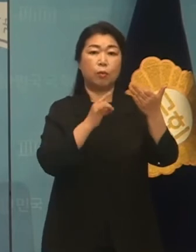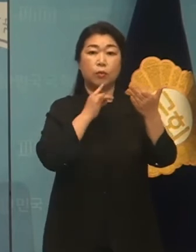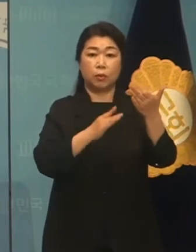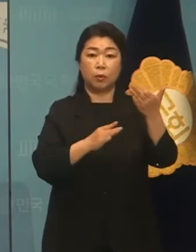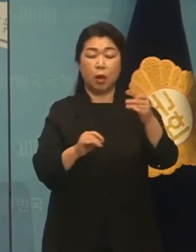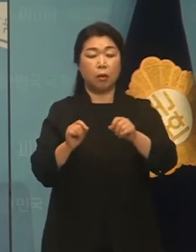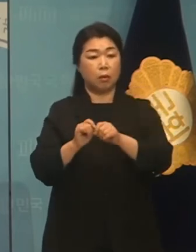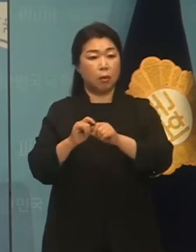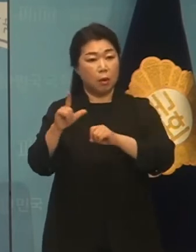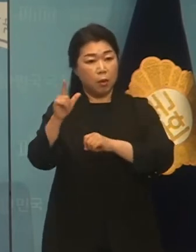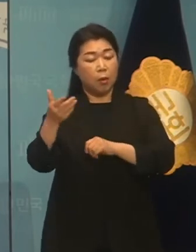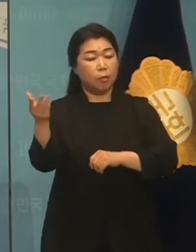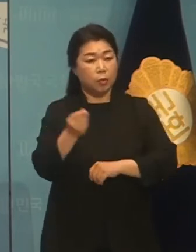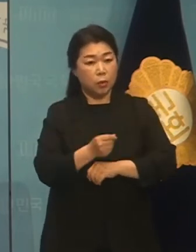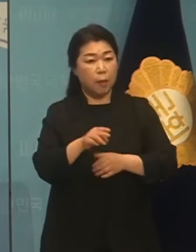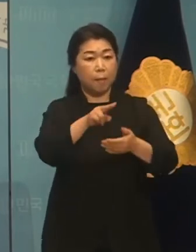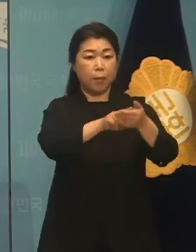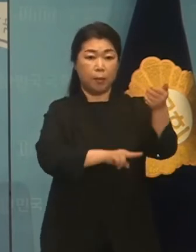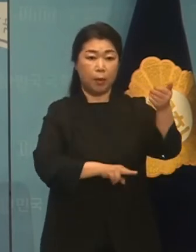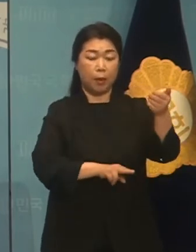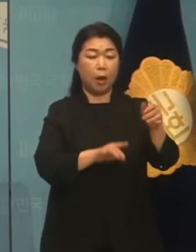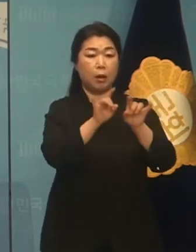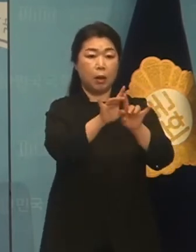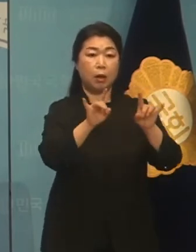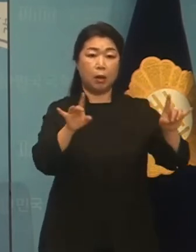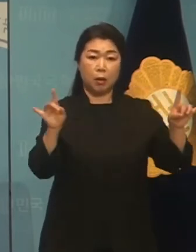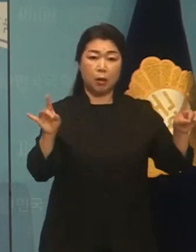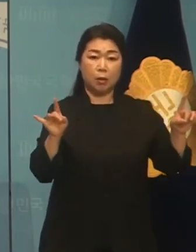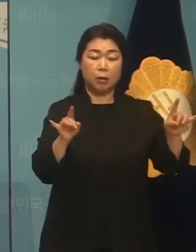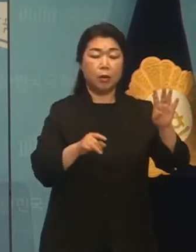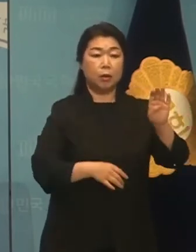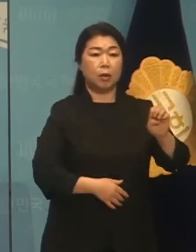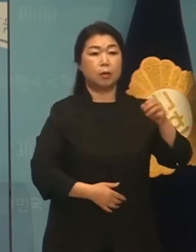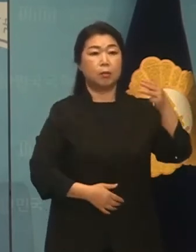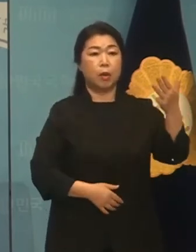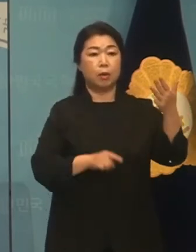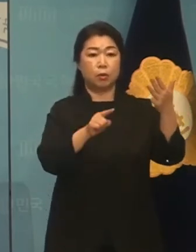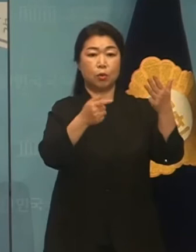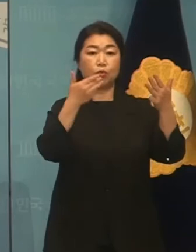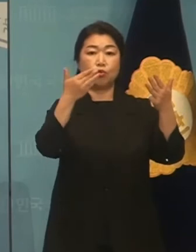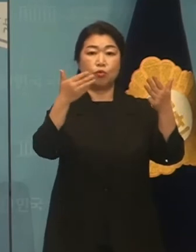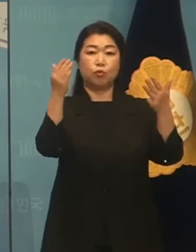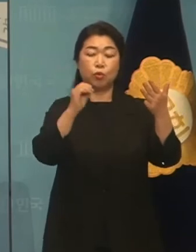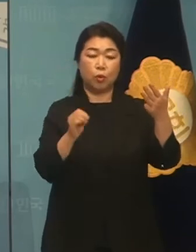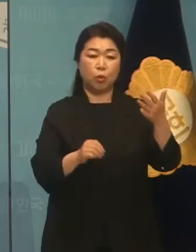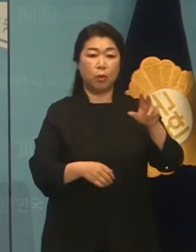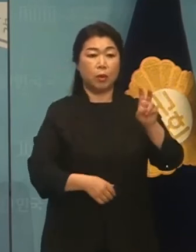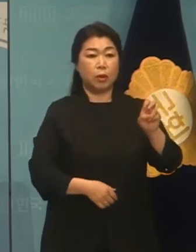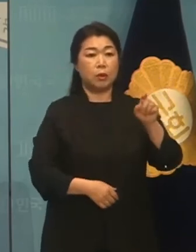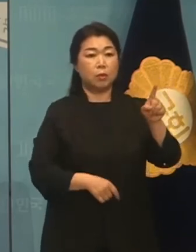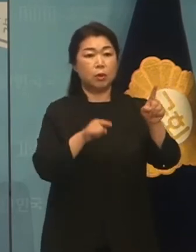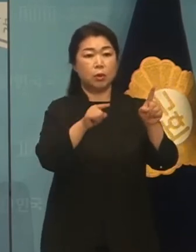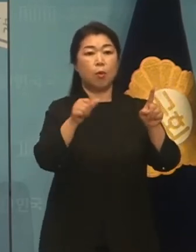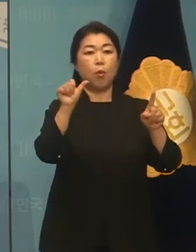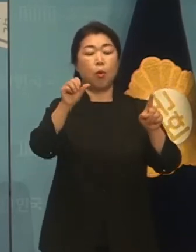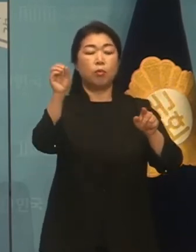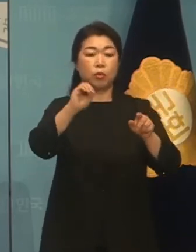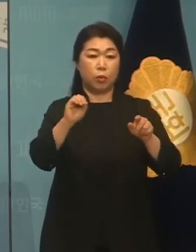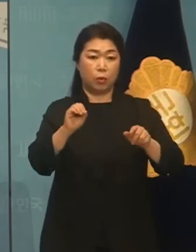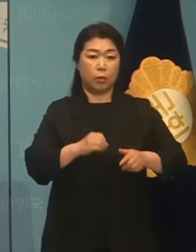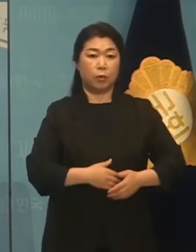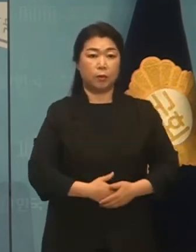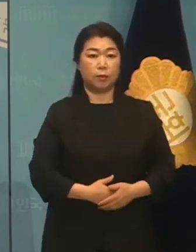대구와 매각이 각각 48.2%, 21.5%가 가장